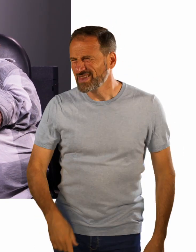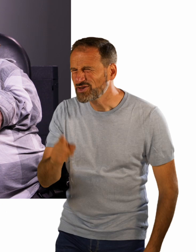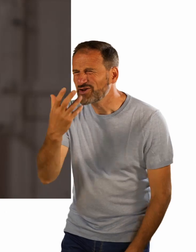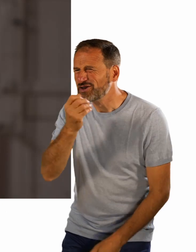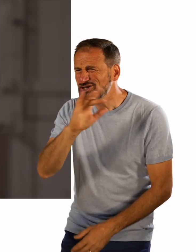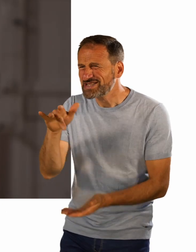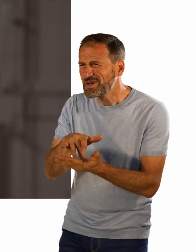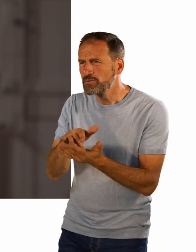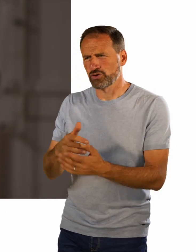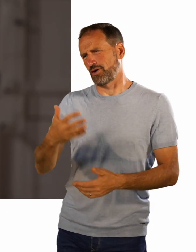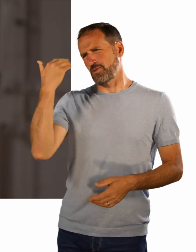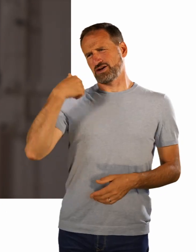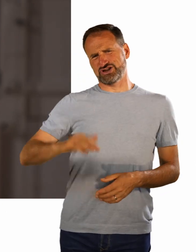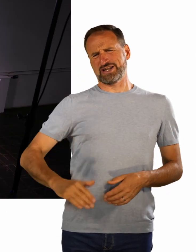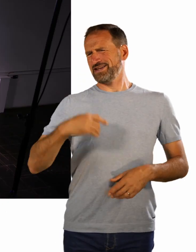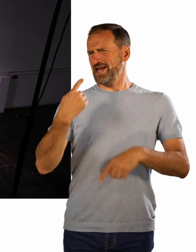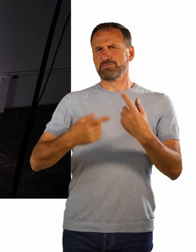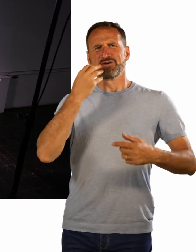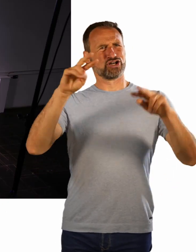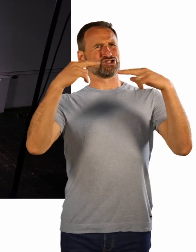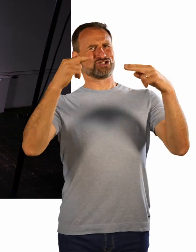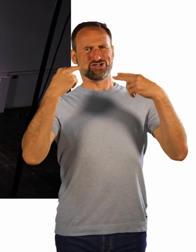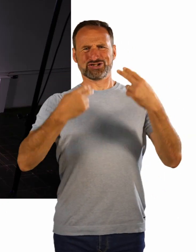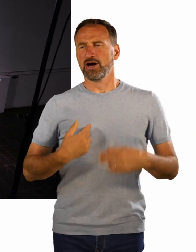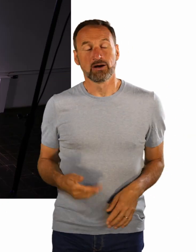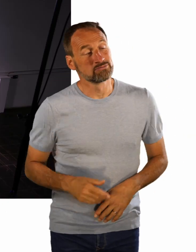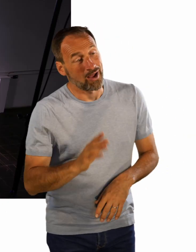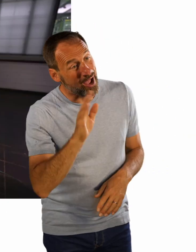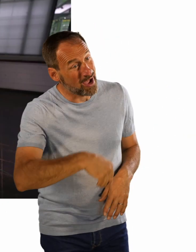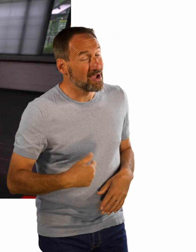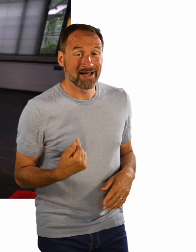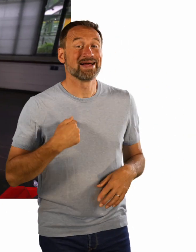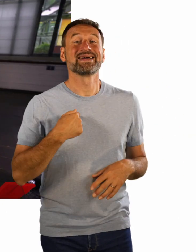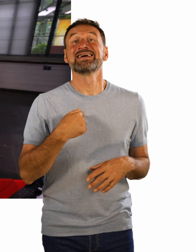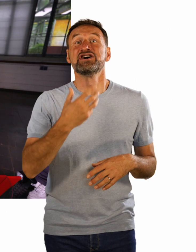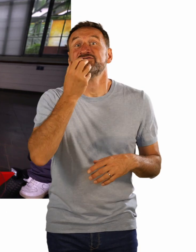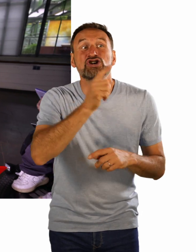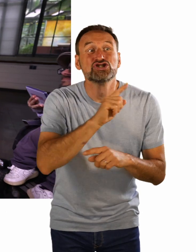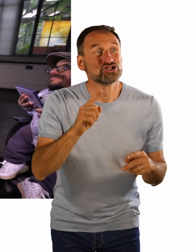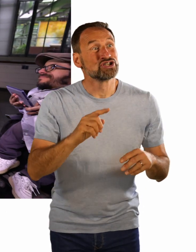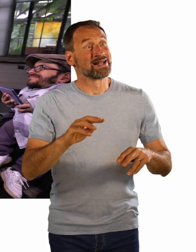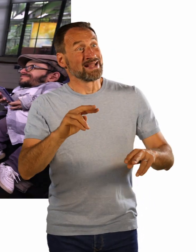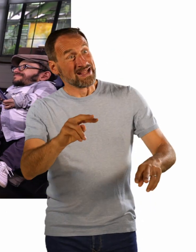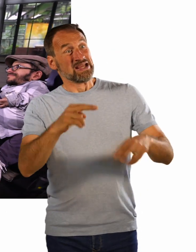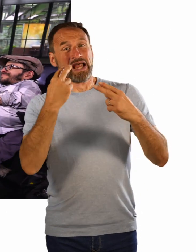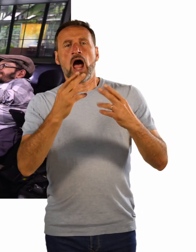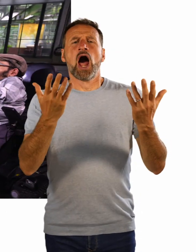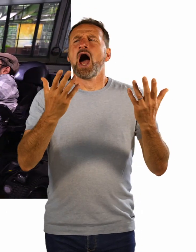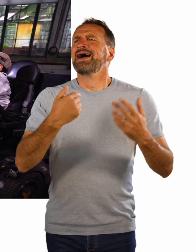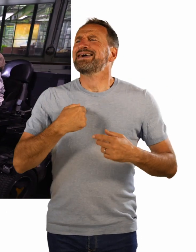Also ich habe viel geredet und kam mit jedem gut klar. Und das war eher so meine Natur, sage ich jetzt mal.